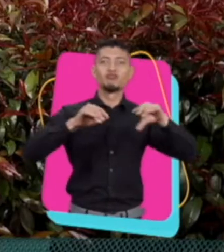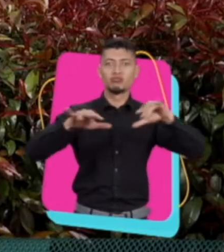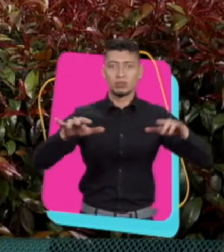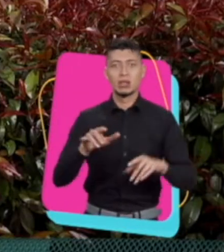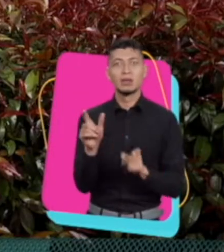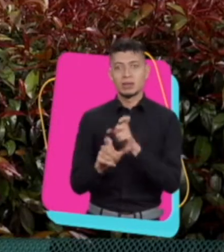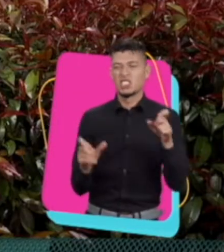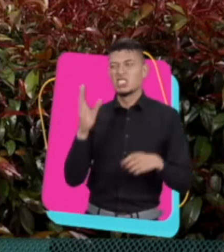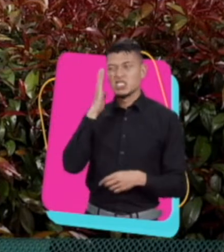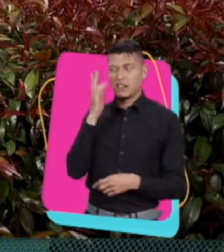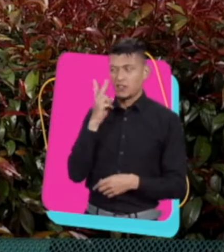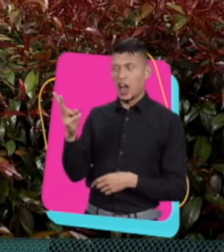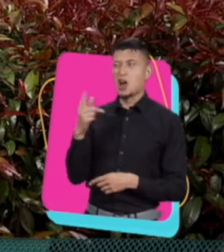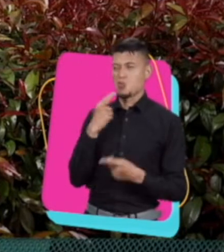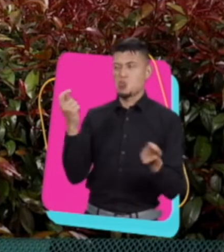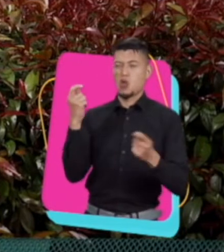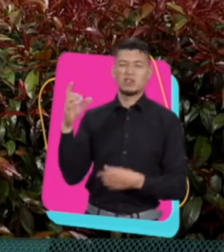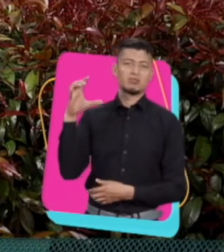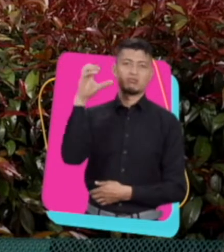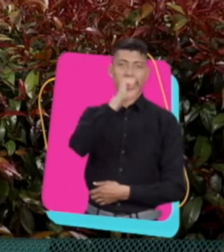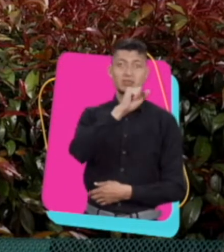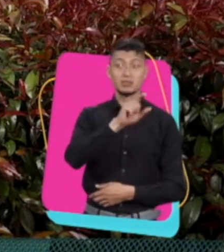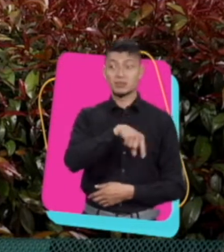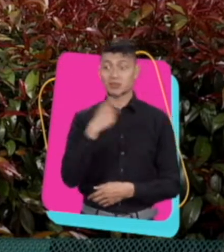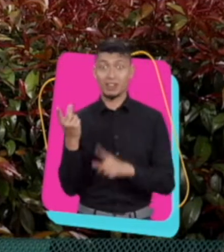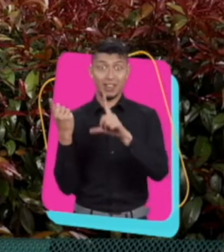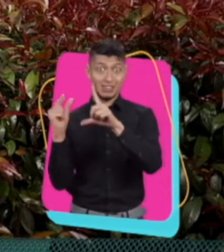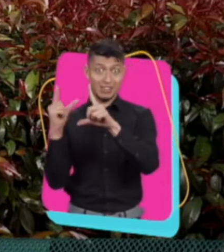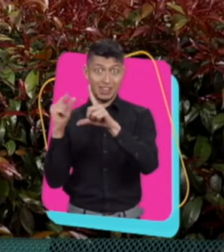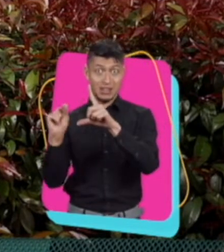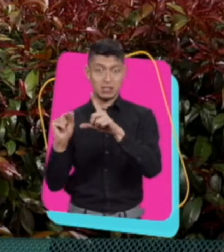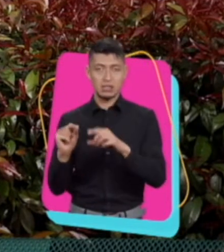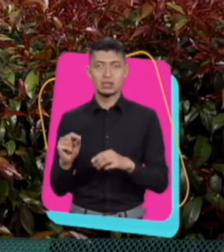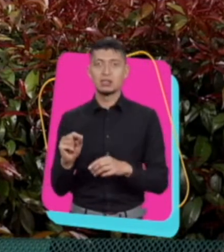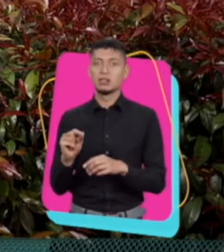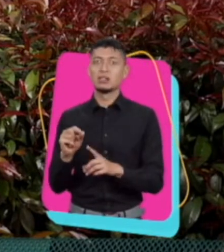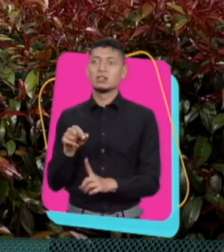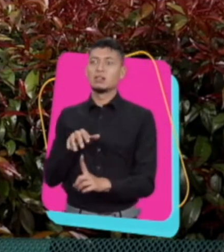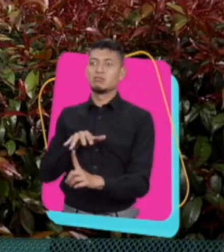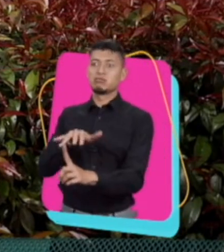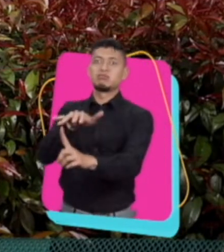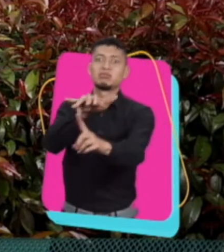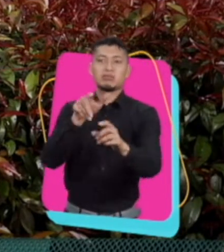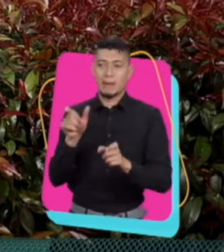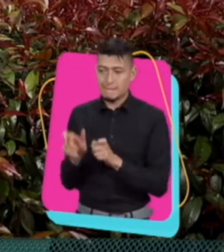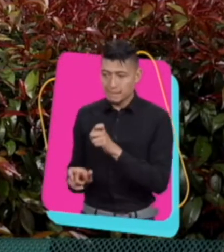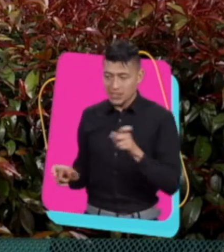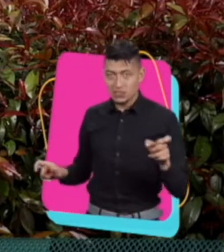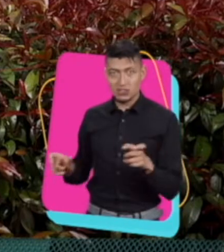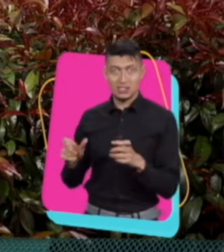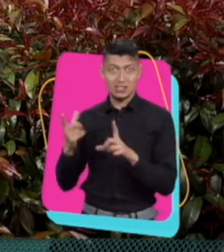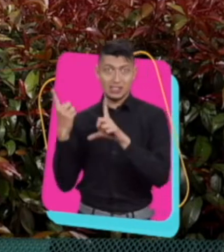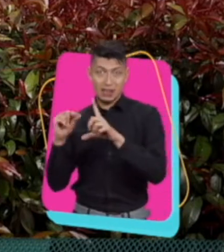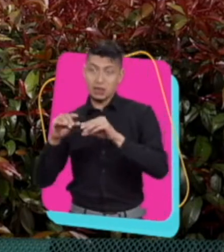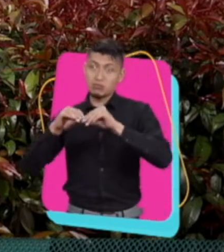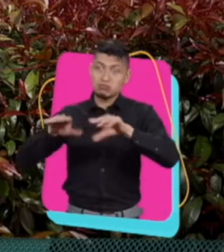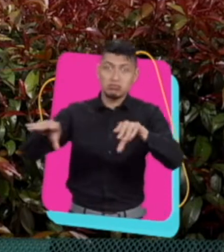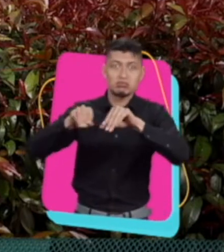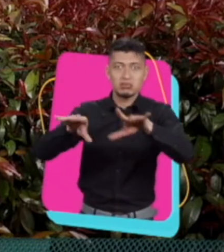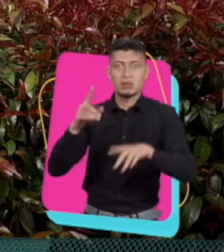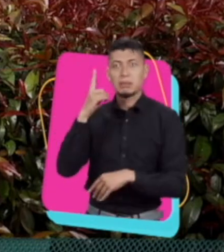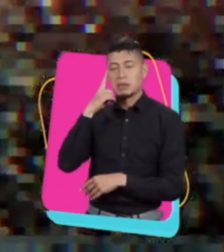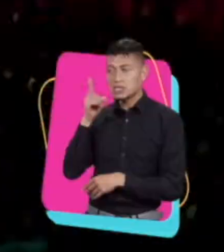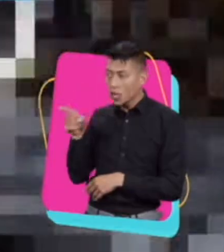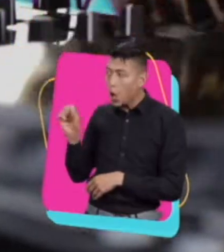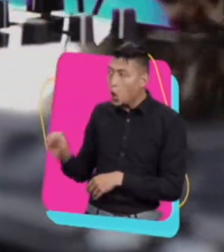marcas y la gente sabe que es publicidad. Cuando vieron el entorno digital y vieron la capacidad de influencia de algunos actores en el entorno